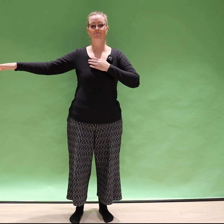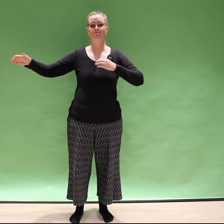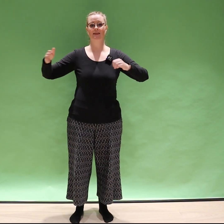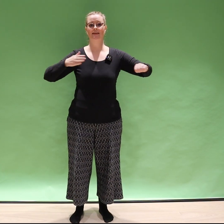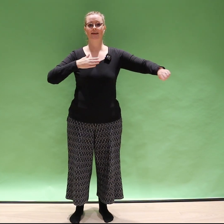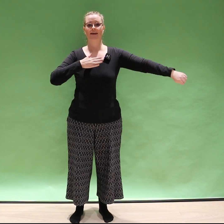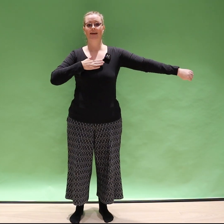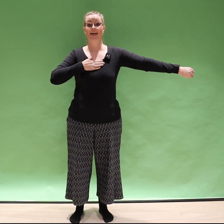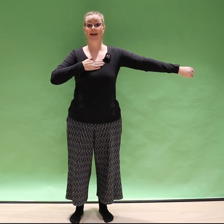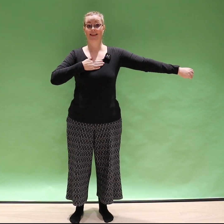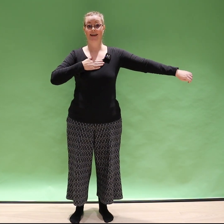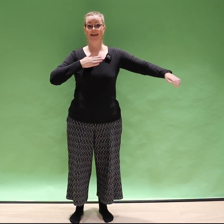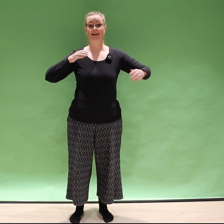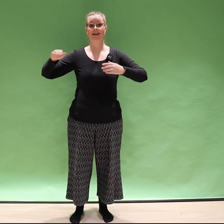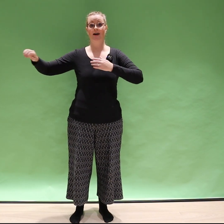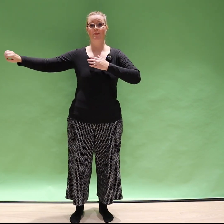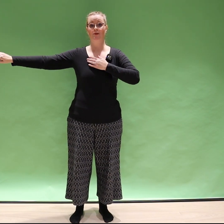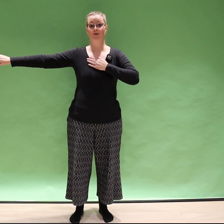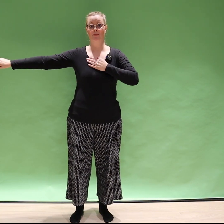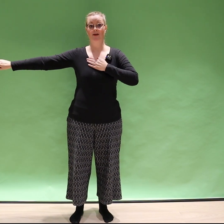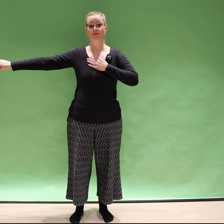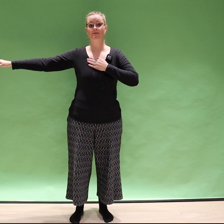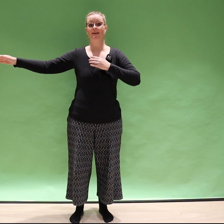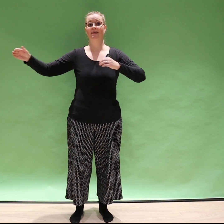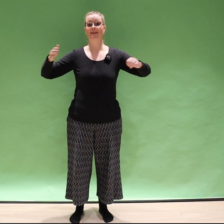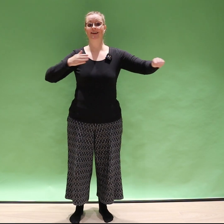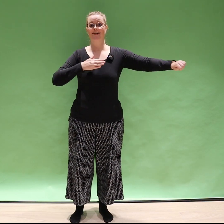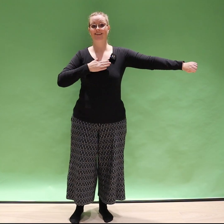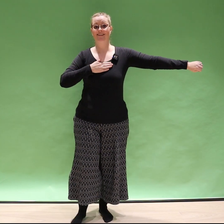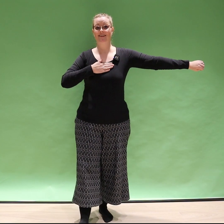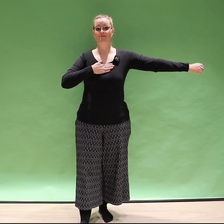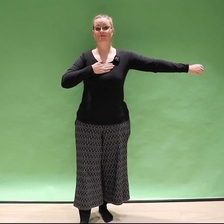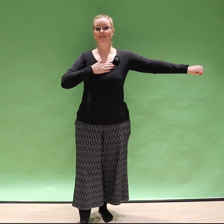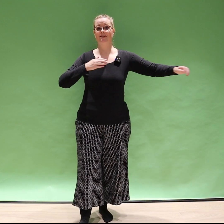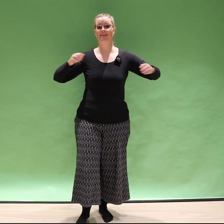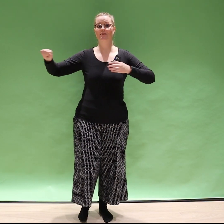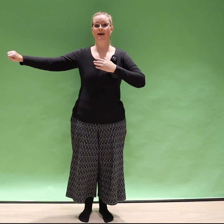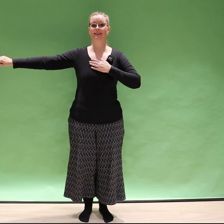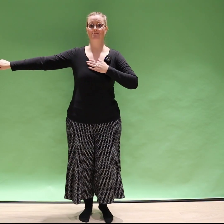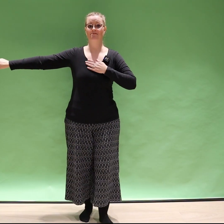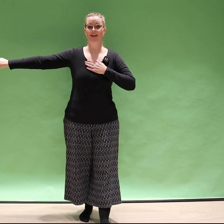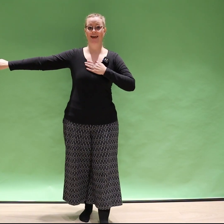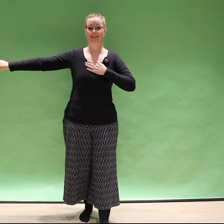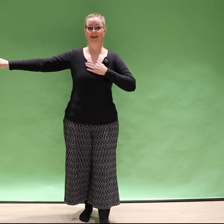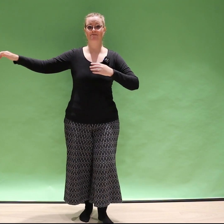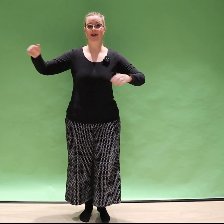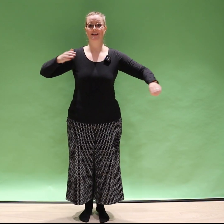ja lähdetäänkin napauttamaan jalkaa kantapäätä eteenpäin